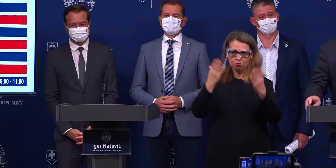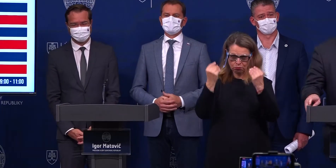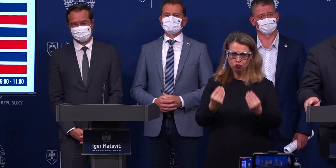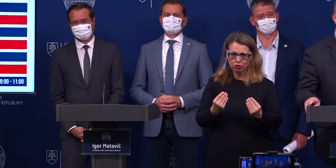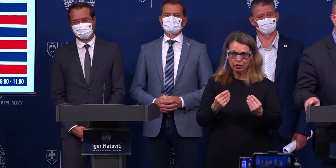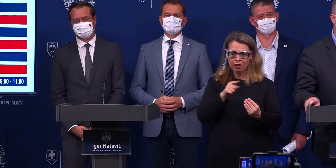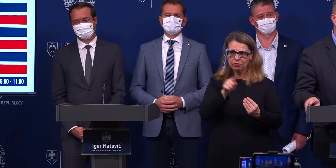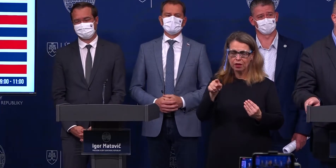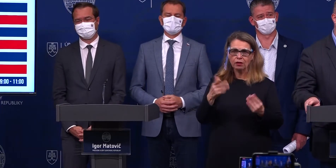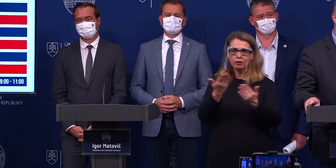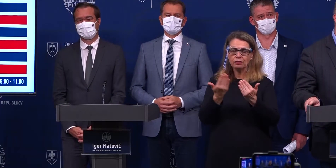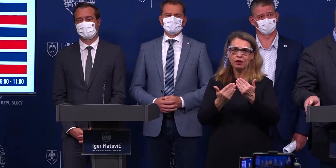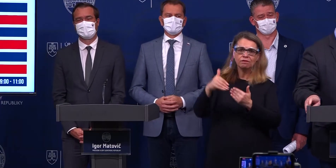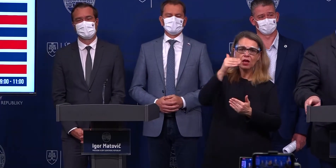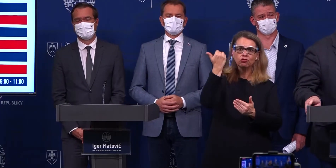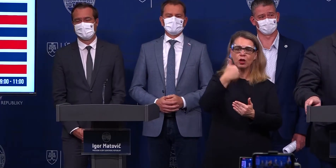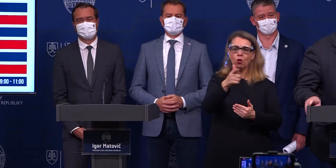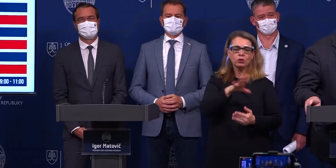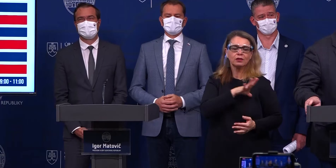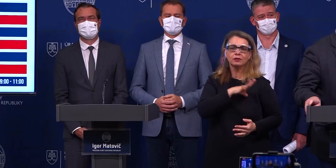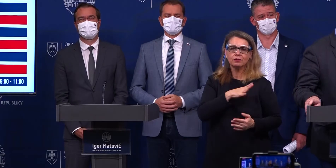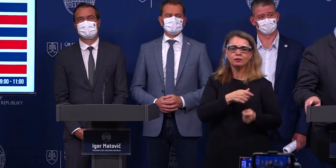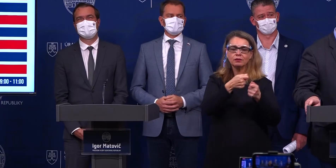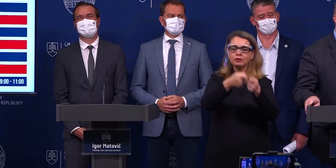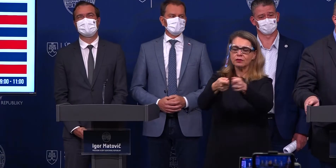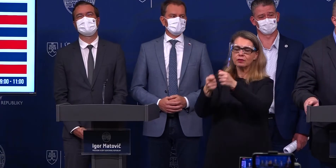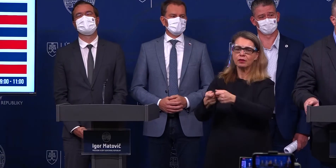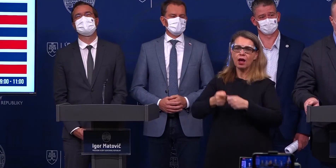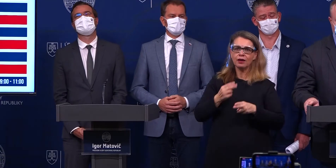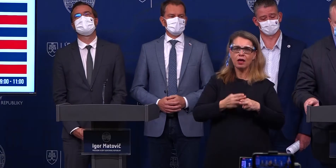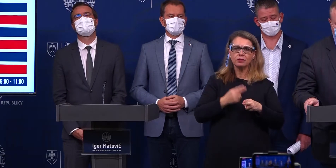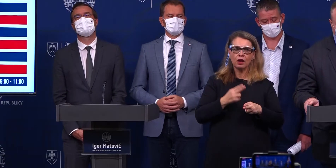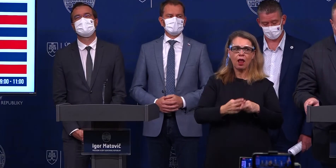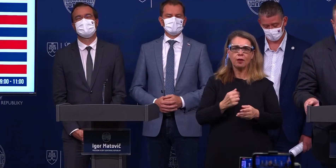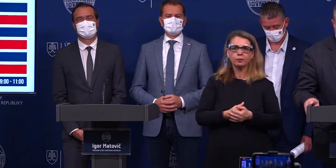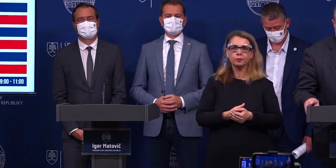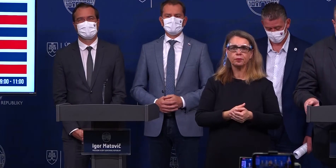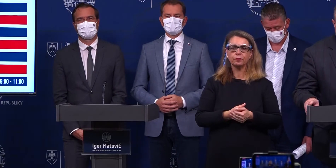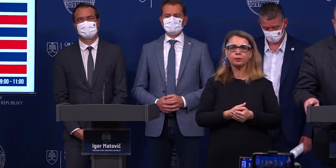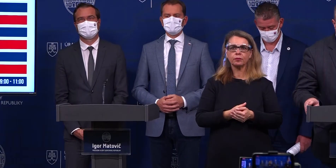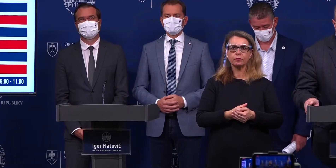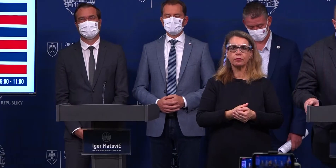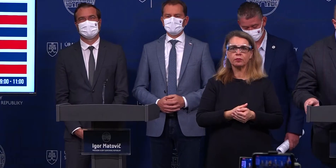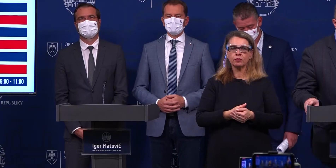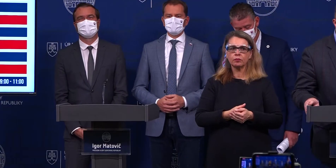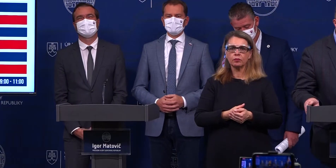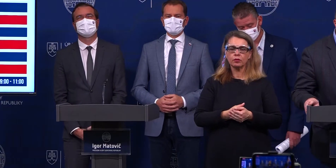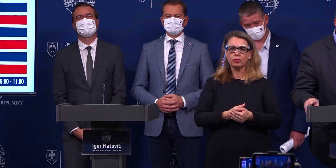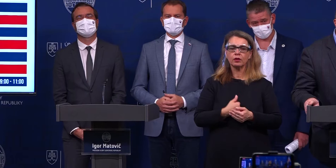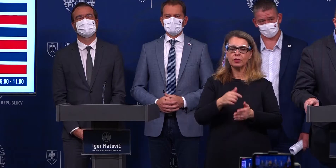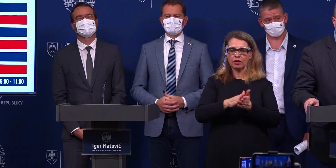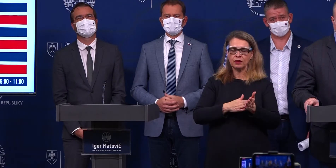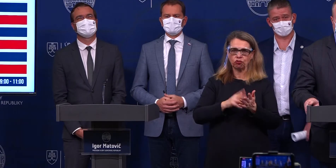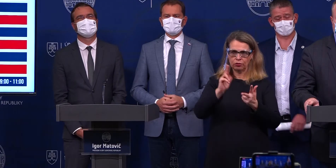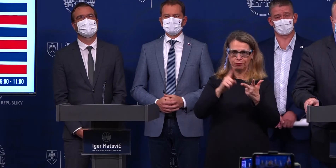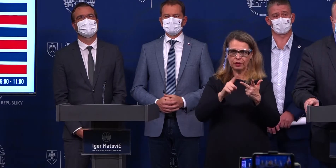reálne väčšina tých ľudí alebo tých aktívnych prípadov to teraz nákazil. Ďakujem. Dobre, takže začnem odzadu.